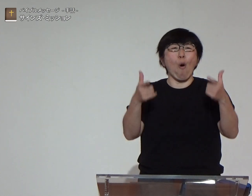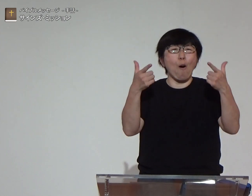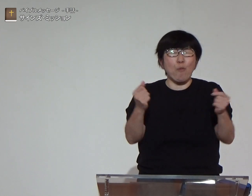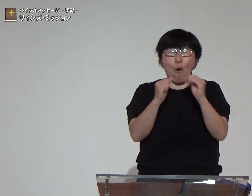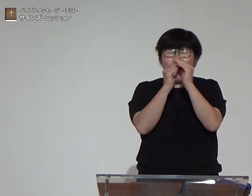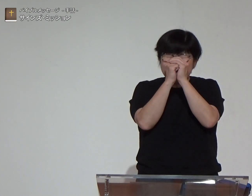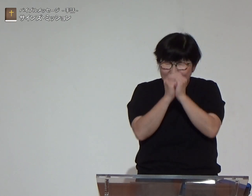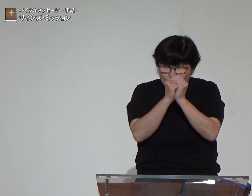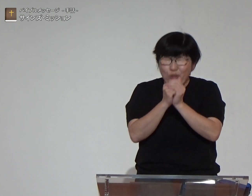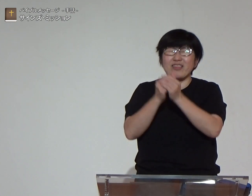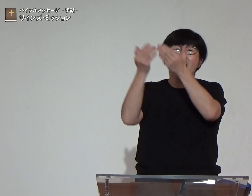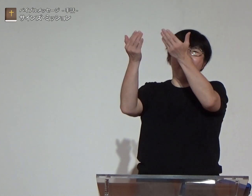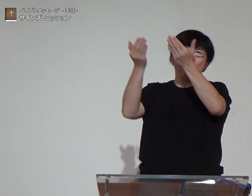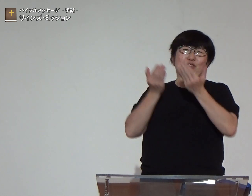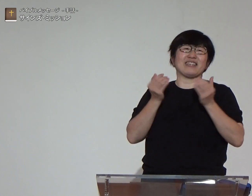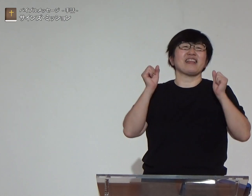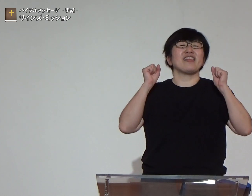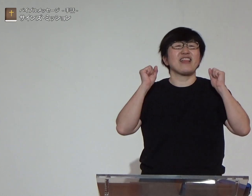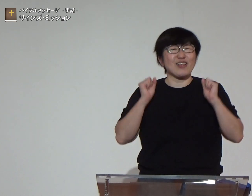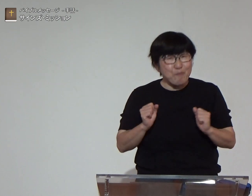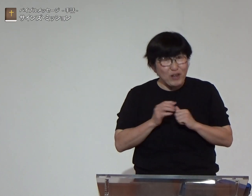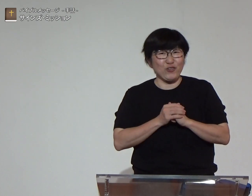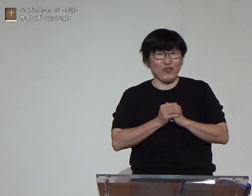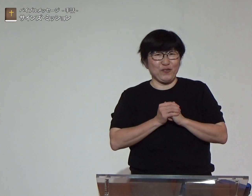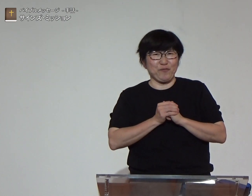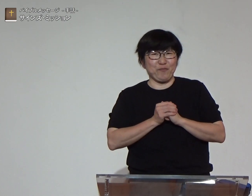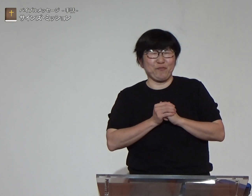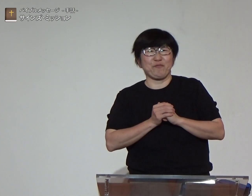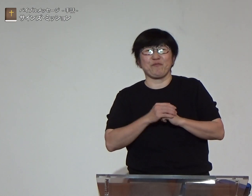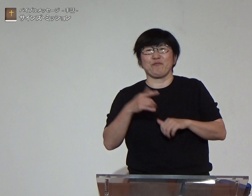ように取りなし祈ってくださっています